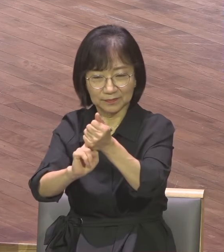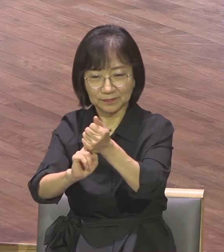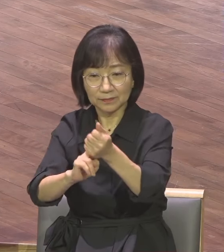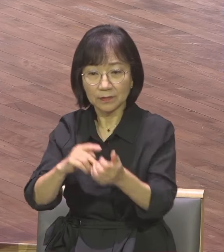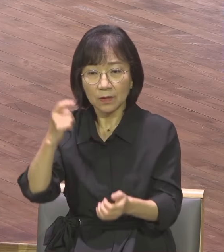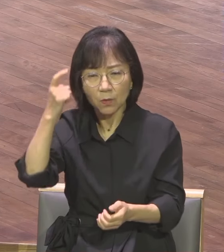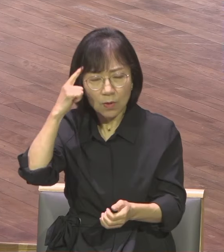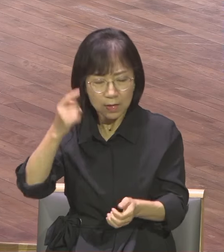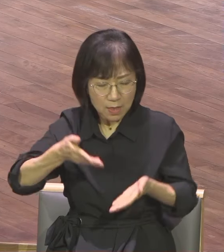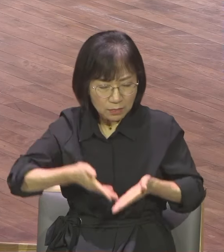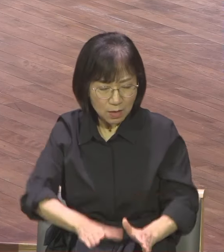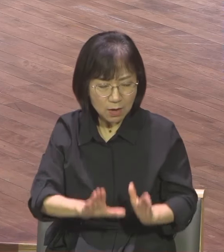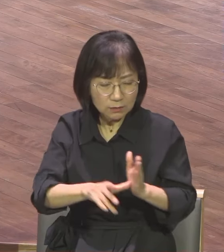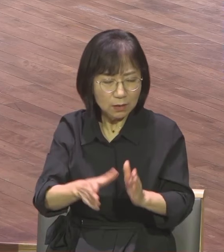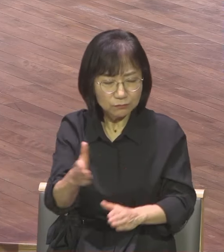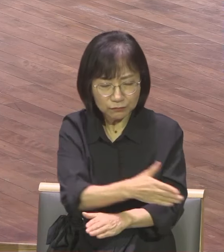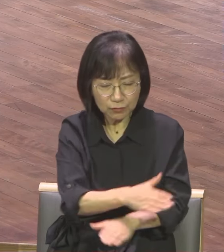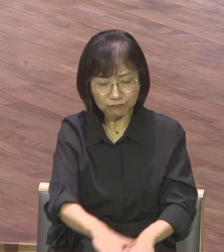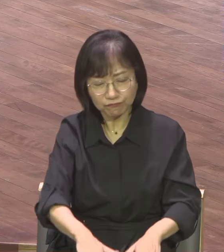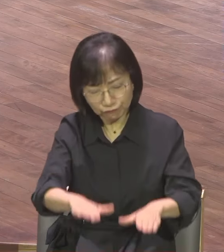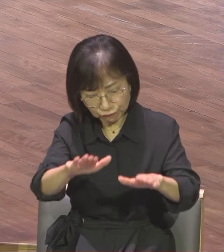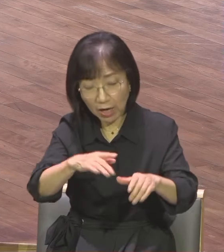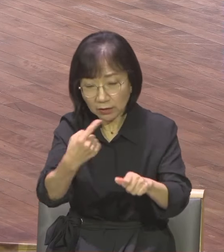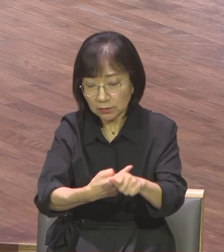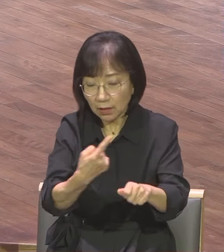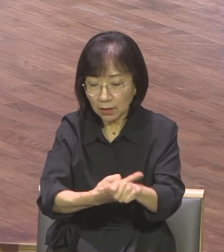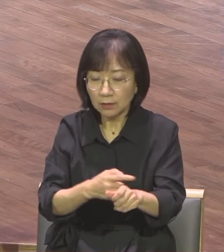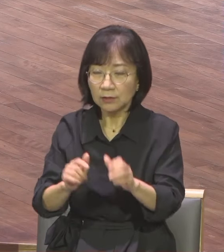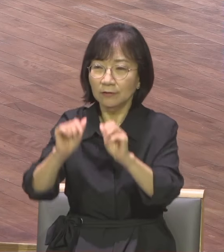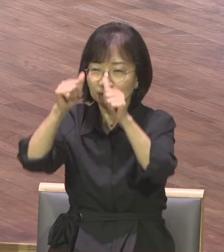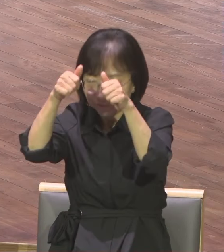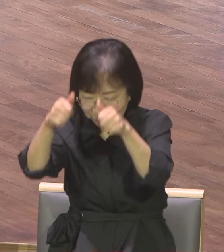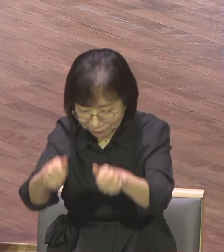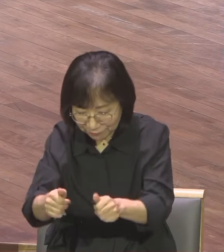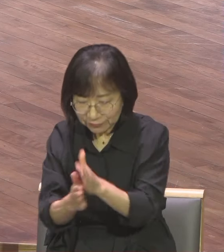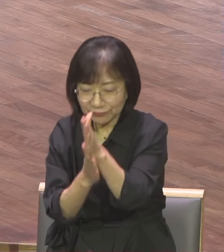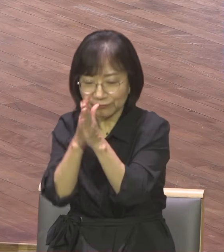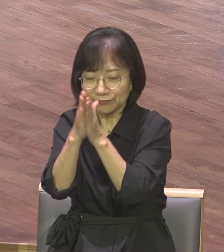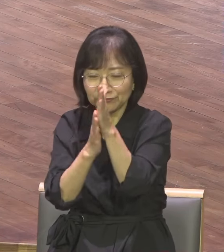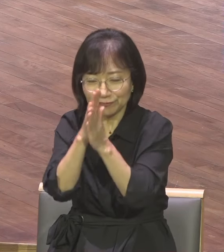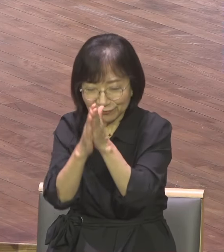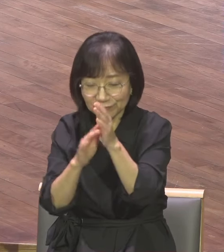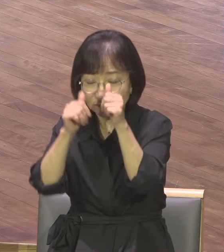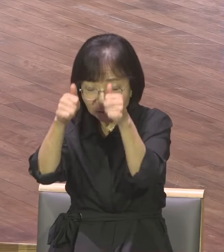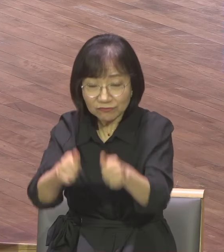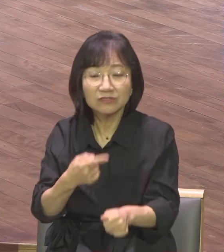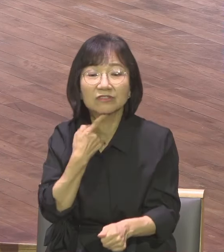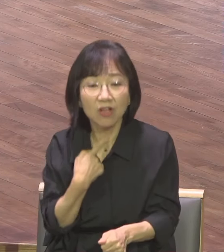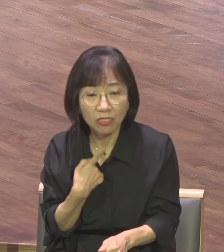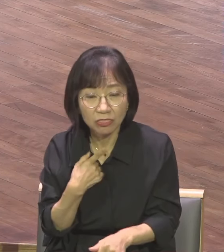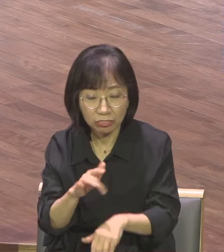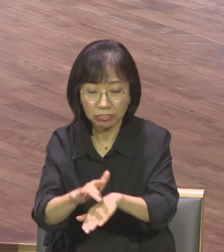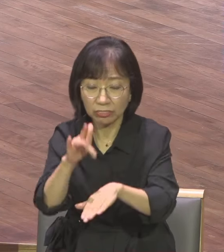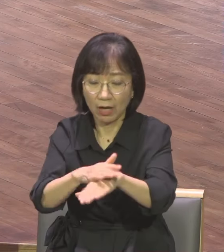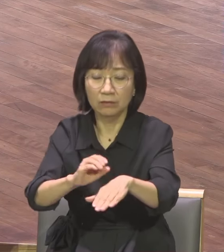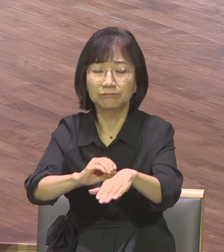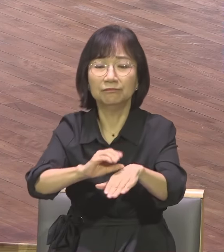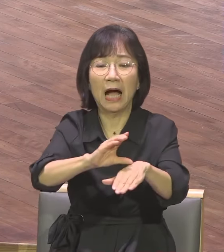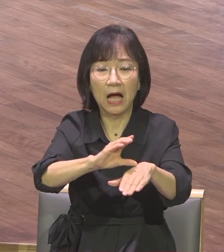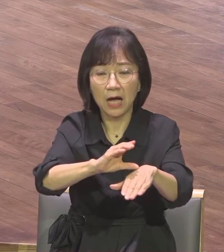절하고 우상 숭배하고 주술과 미신에 살 잡힌 인생이 그들입니다 그들이 복음을 받았다